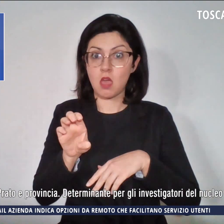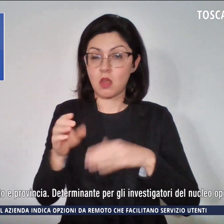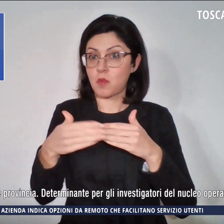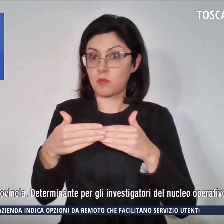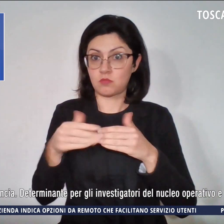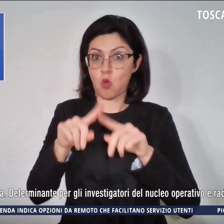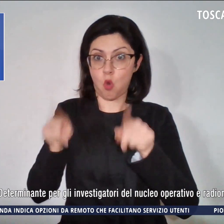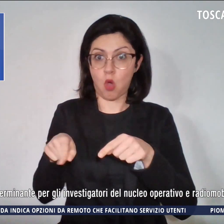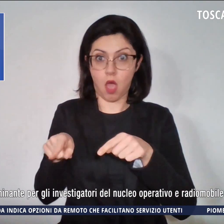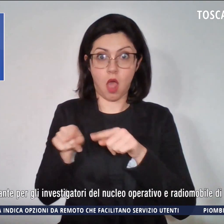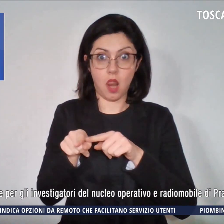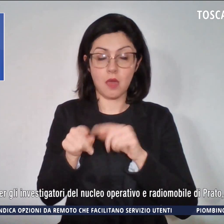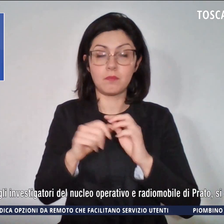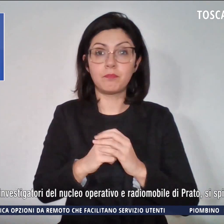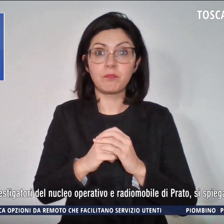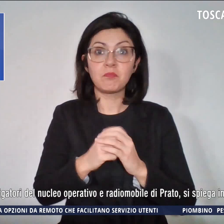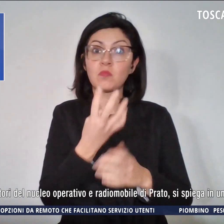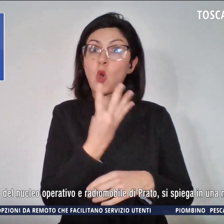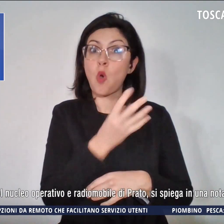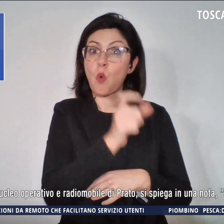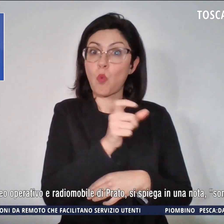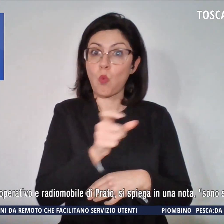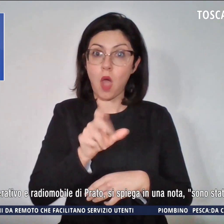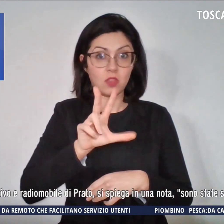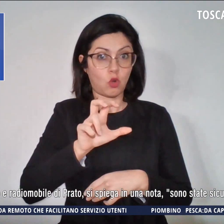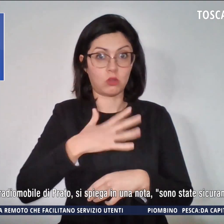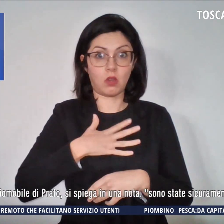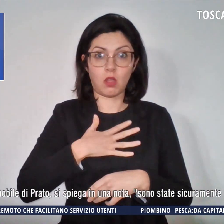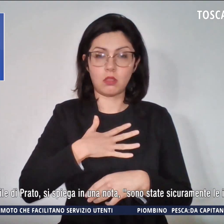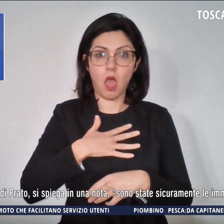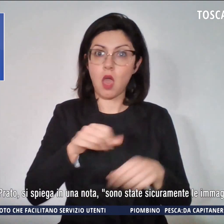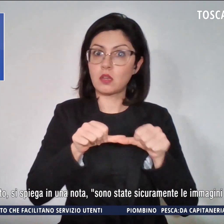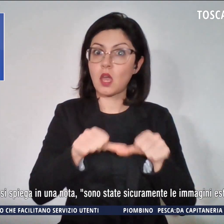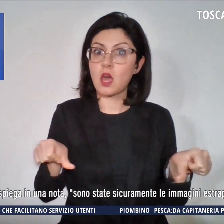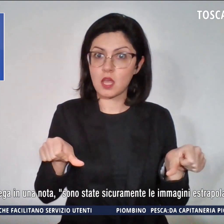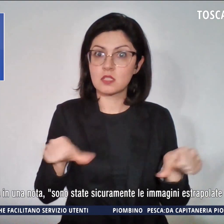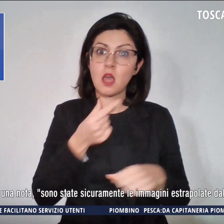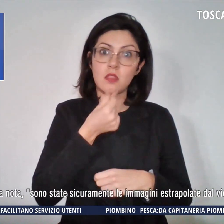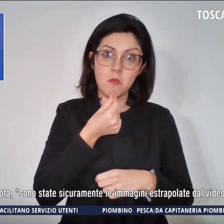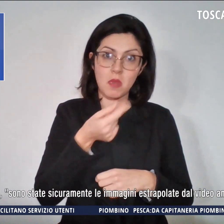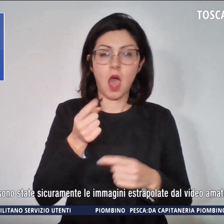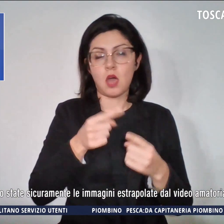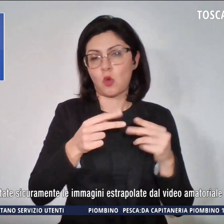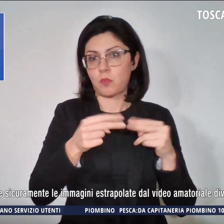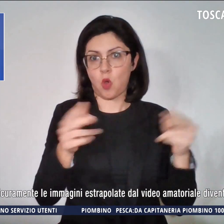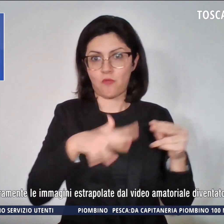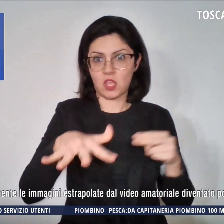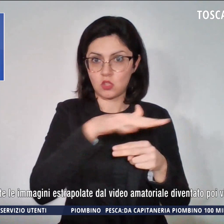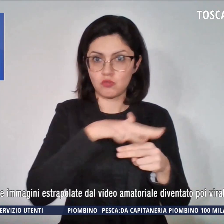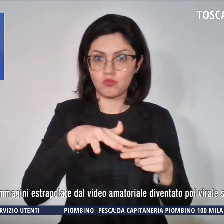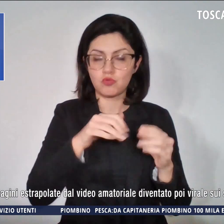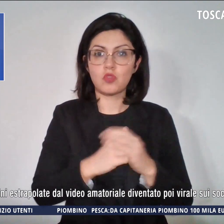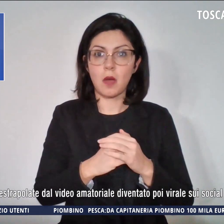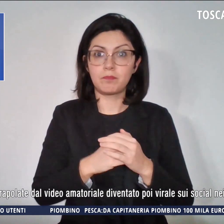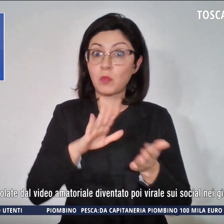Si tratta di quattro trentenni residenti a Prato e provincia. Determinante per gli